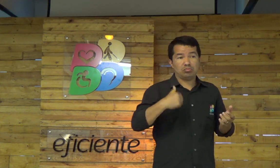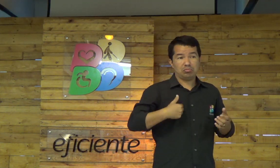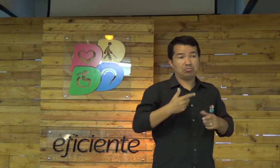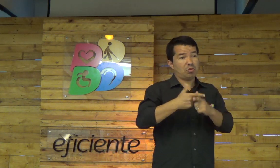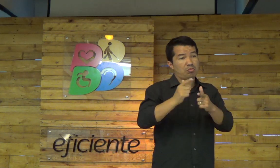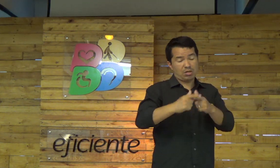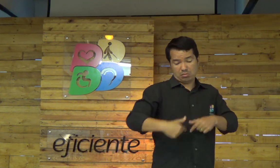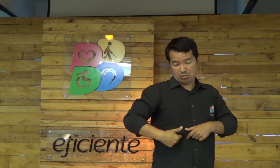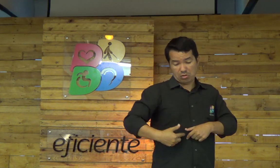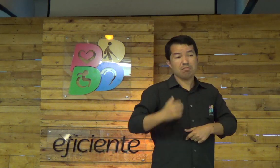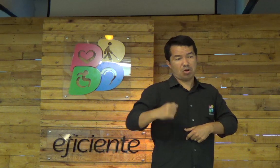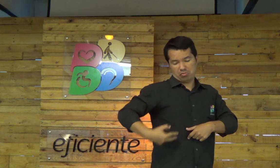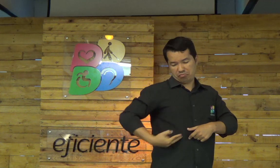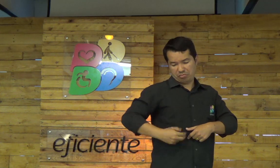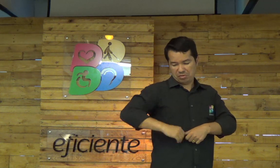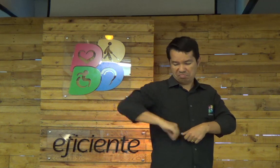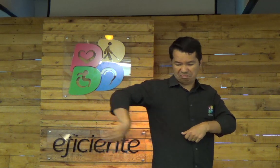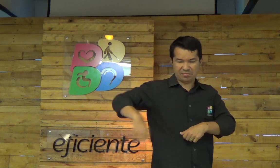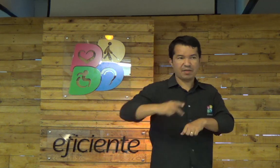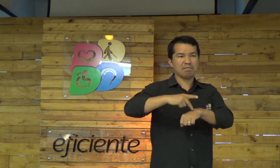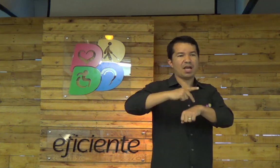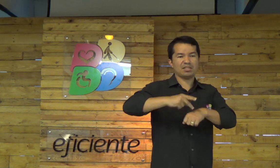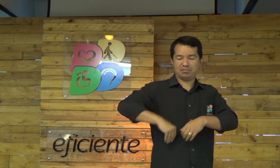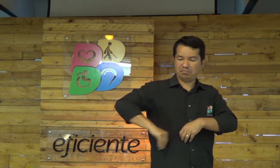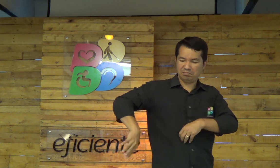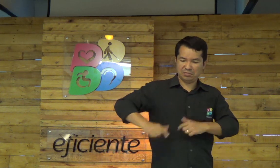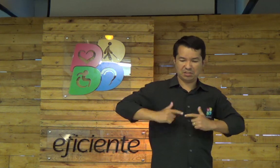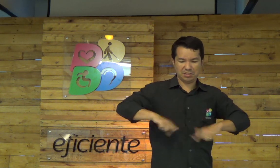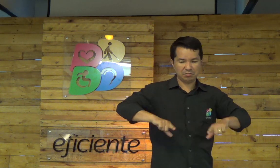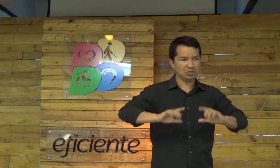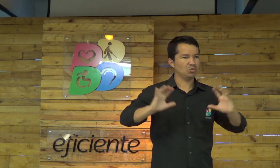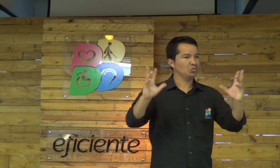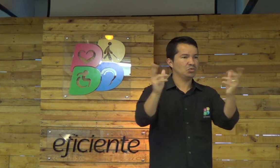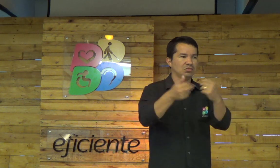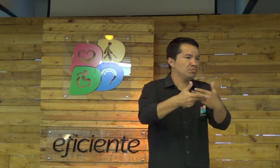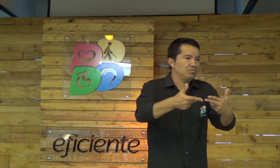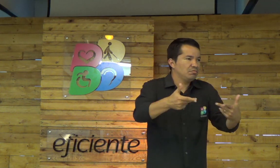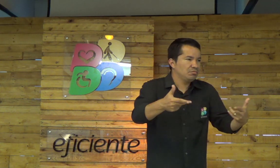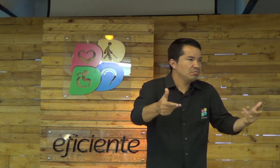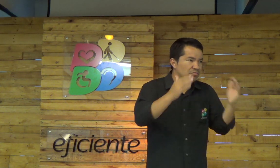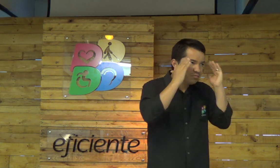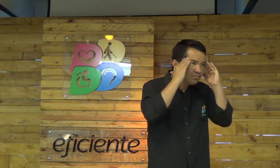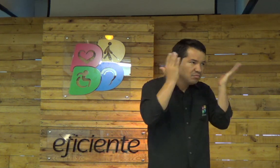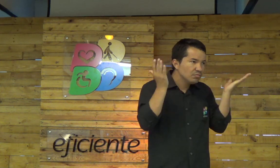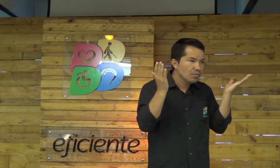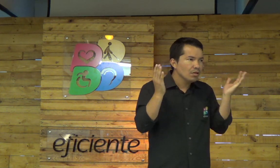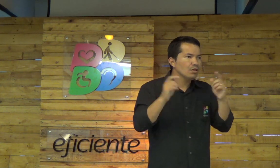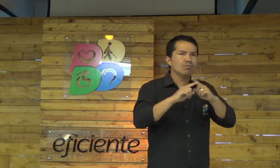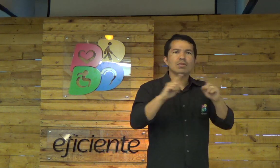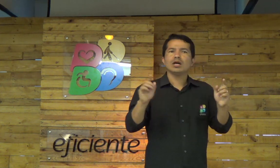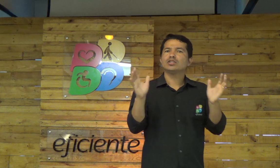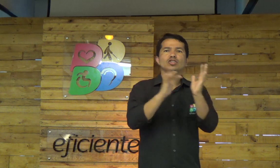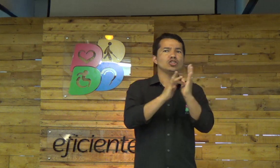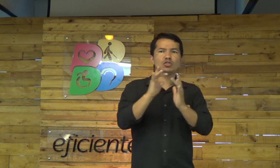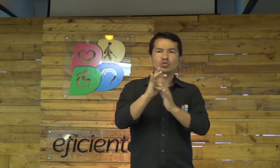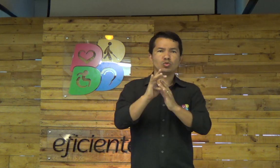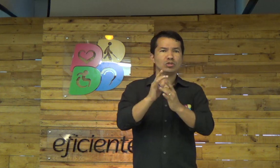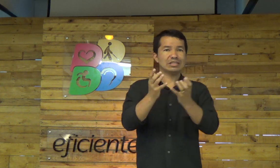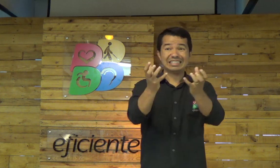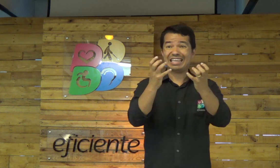ou um problema, você precisa fazer uma cirurgia, uma pedra no rim, algo nesse sentido. Mas,